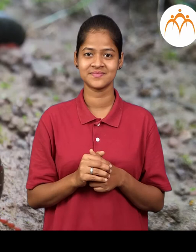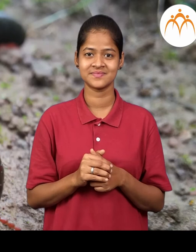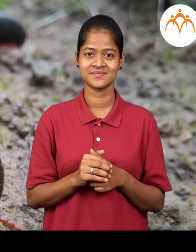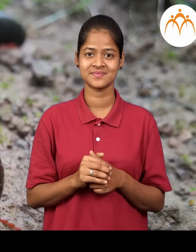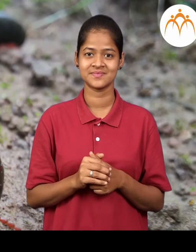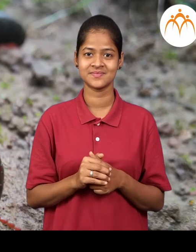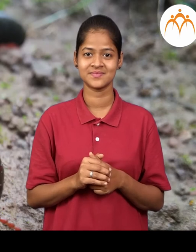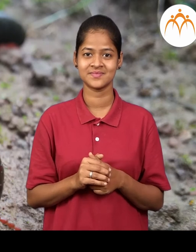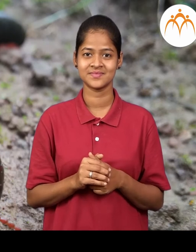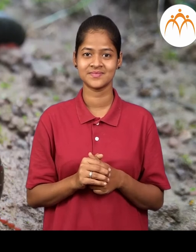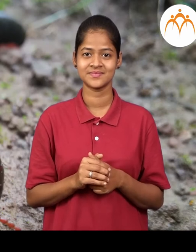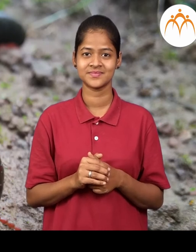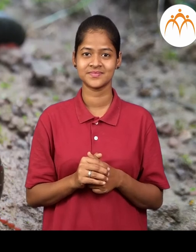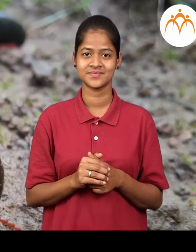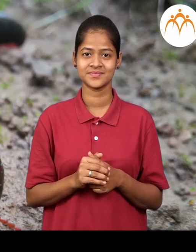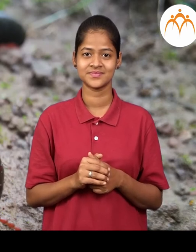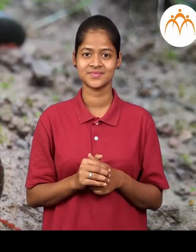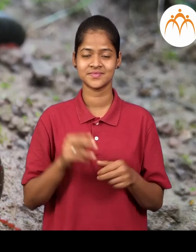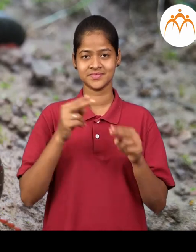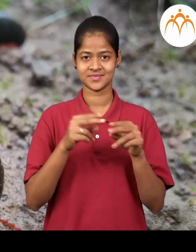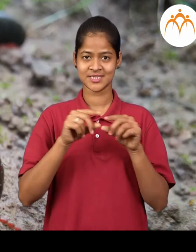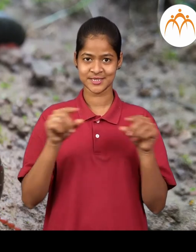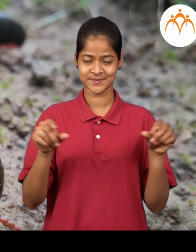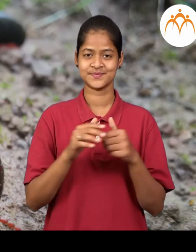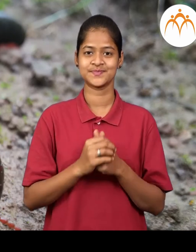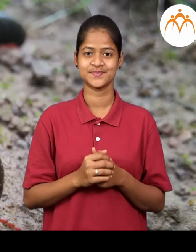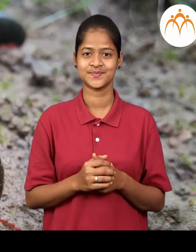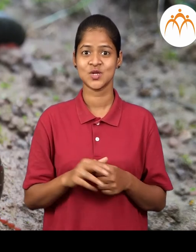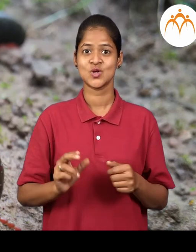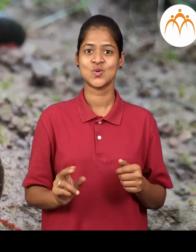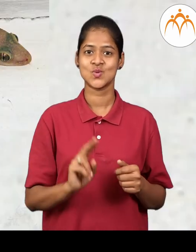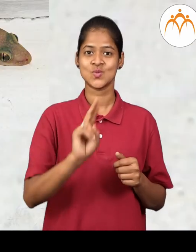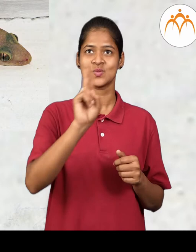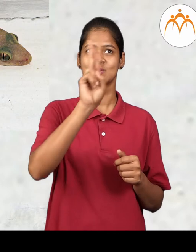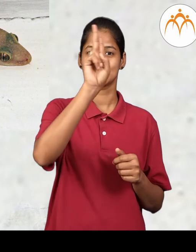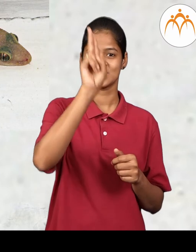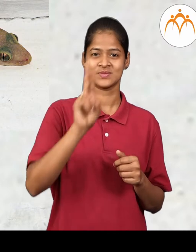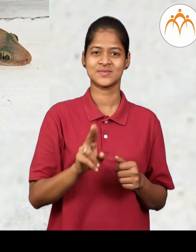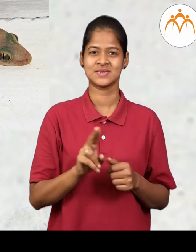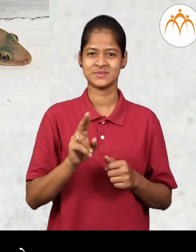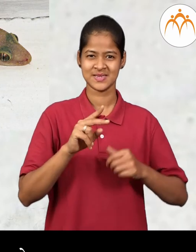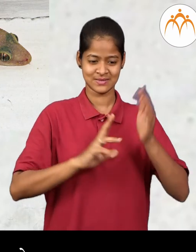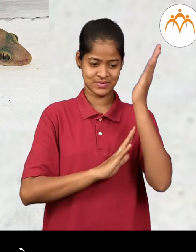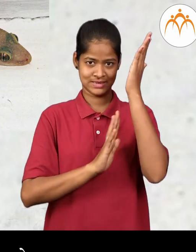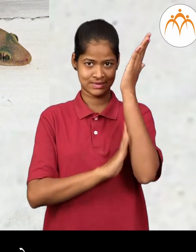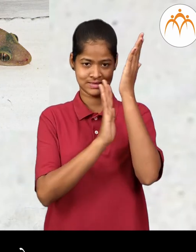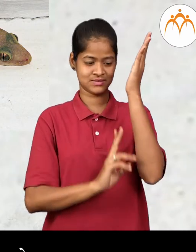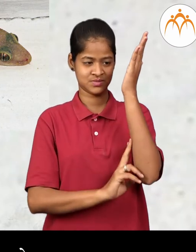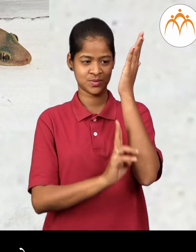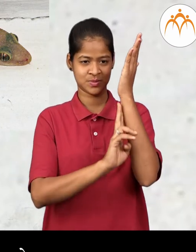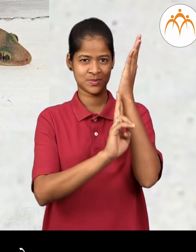गोणीला खूप पाय अस्तात पाल पाल